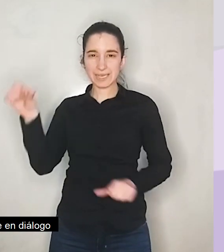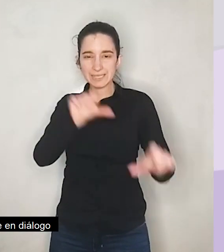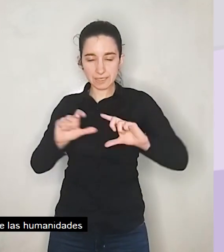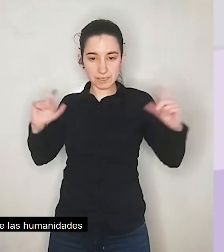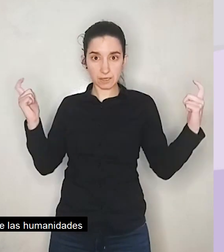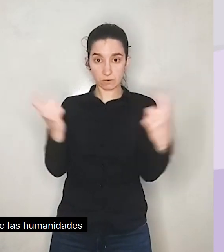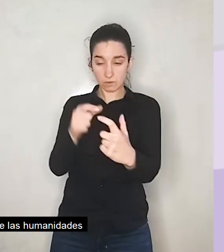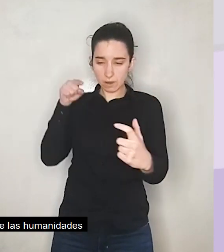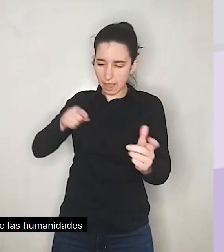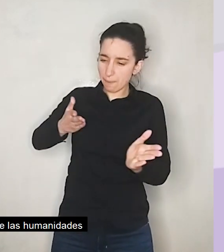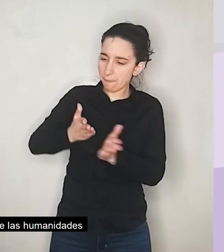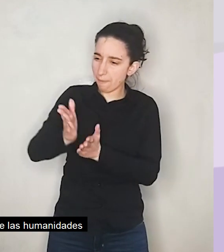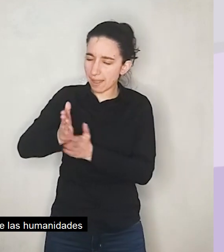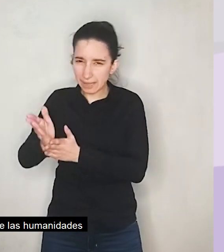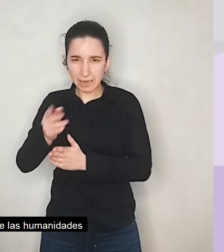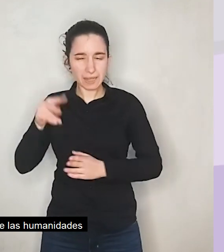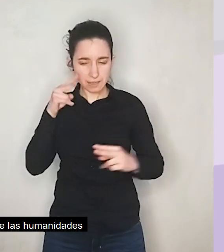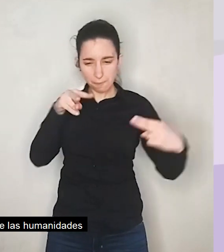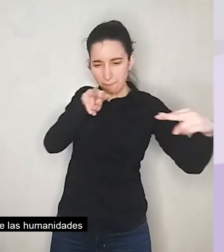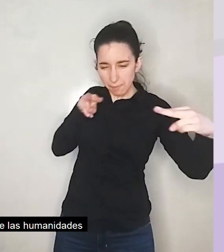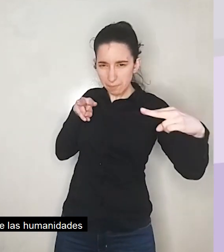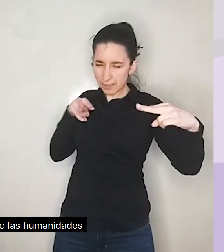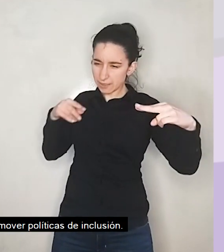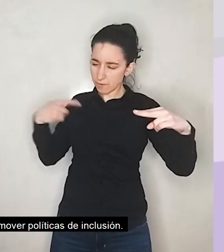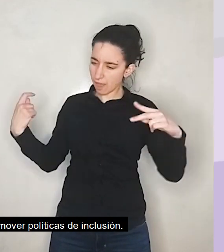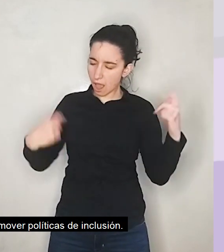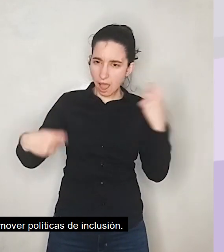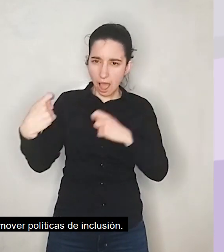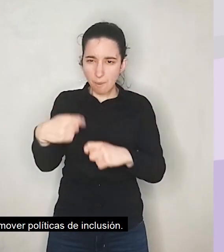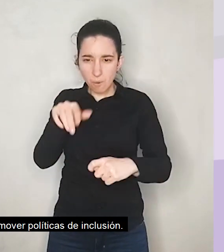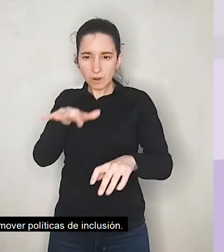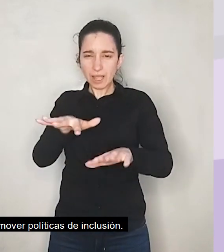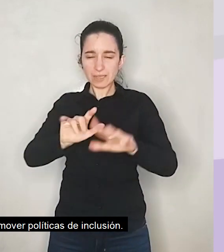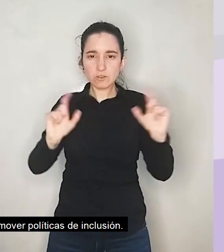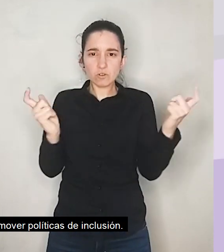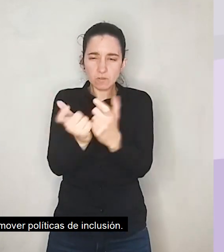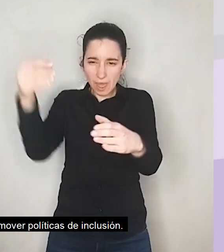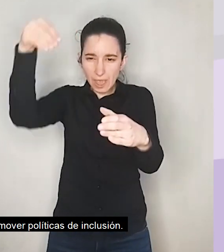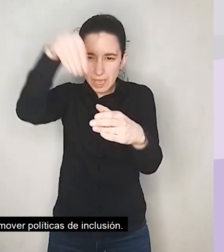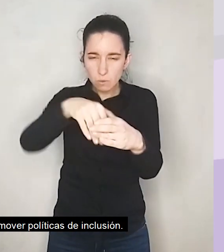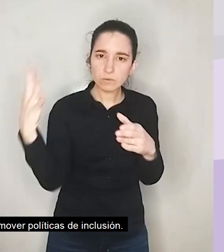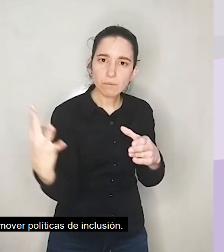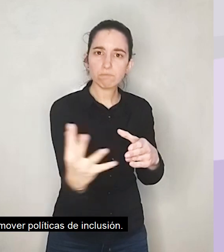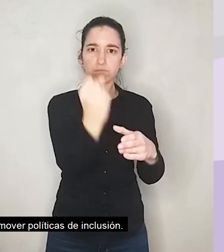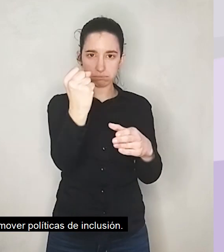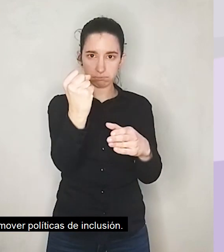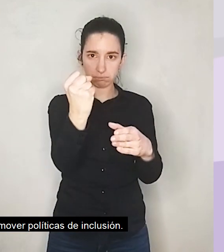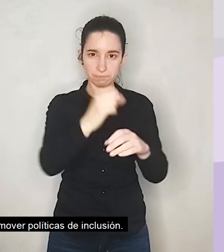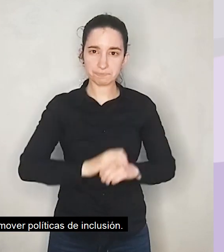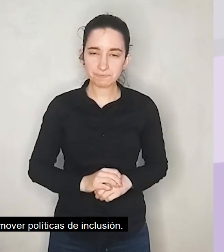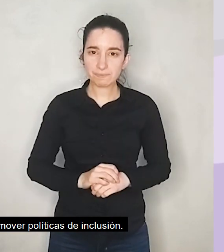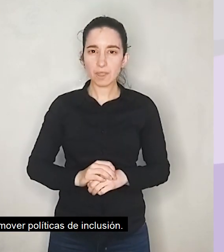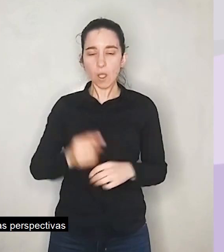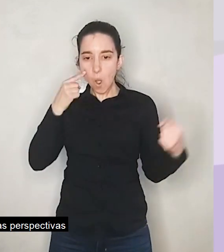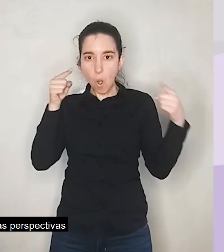en diálogo enfoques y disciplinas de las humanidades para aportar conocimientos y promover políticas de inclusión.